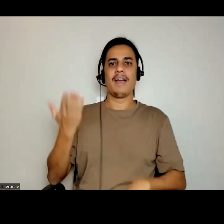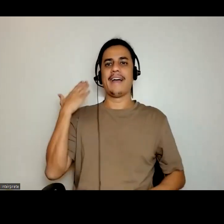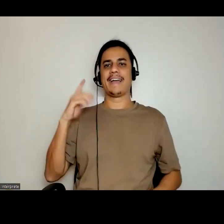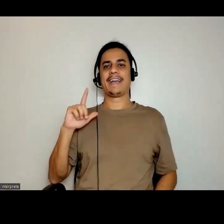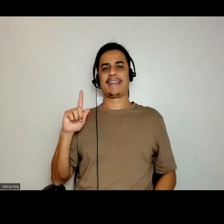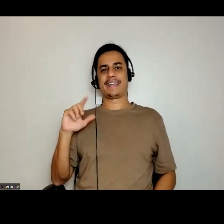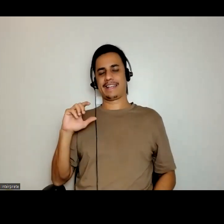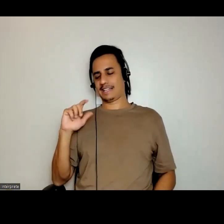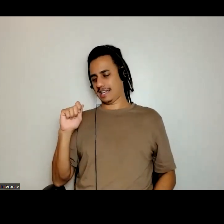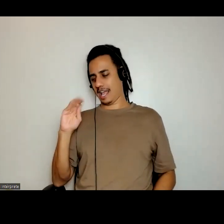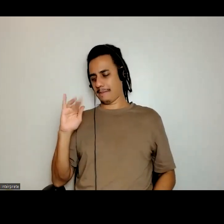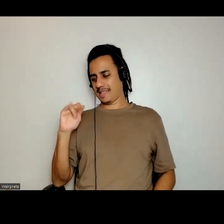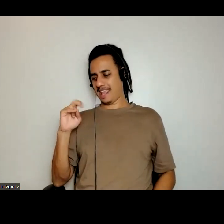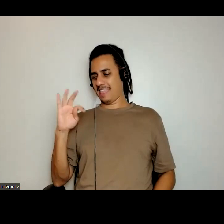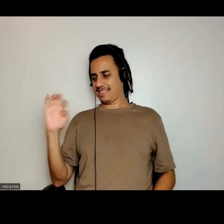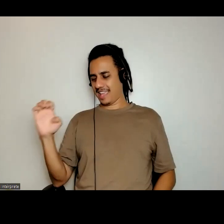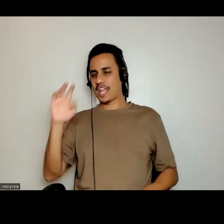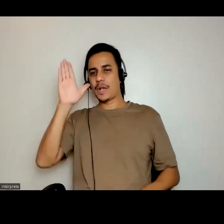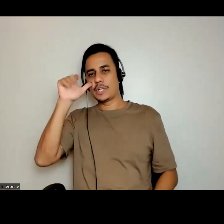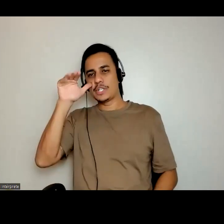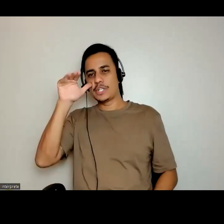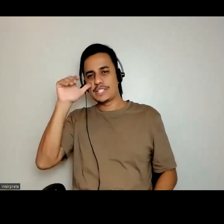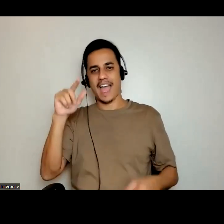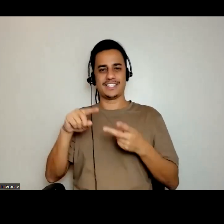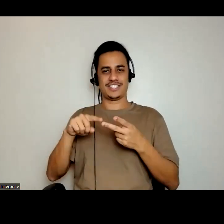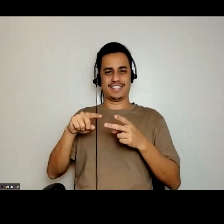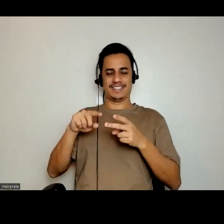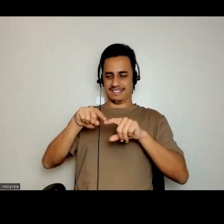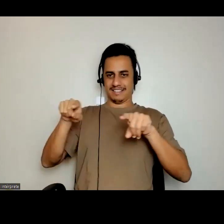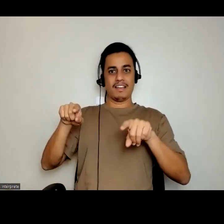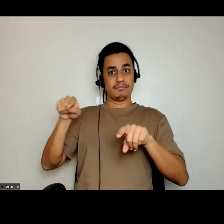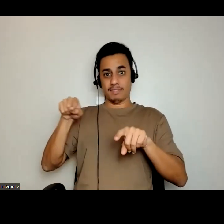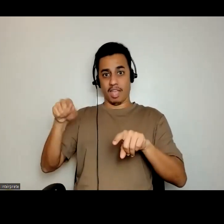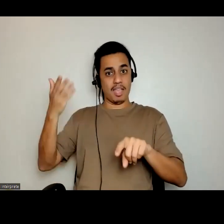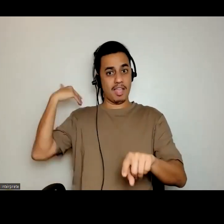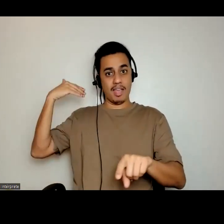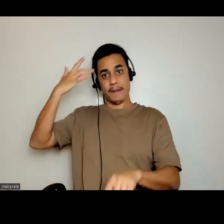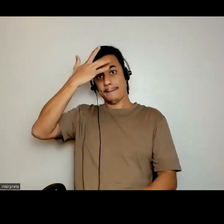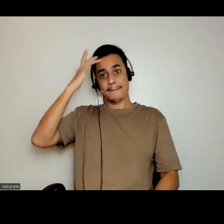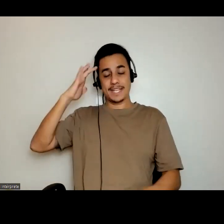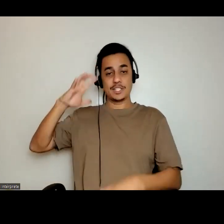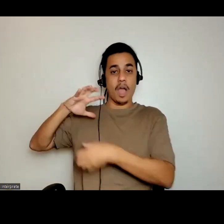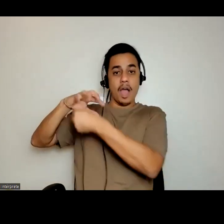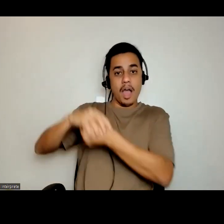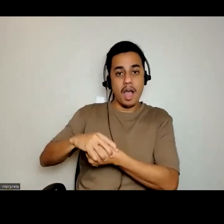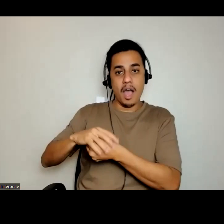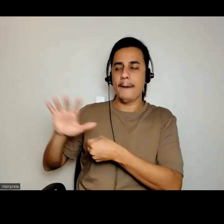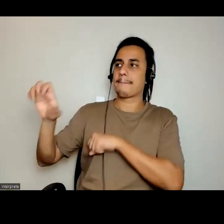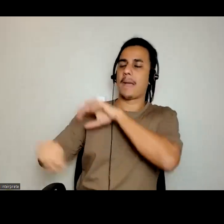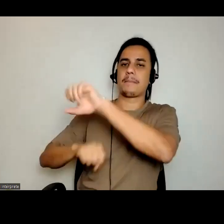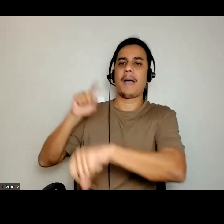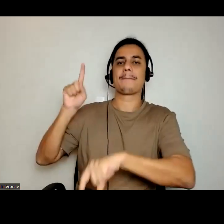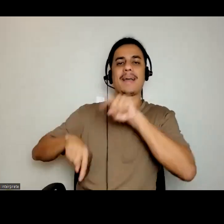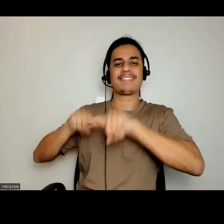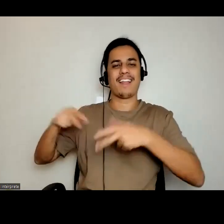as exposições universais que geraram os museus que a gente tem hoje? Era o espólio que os colonizadores faziam nas suas viagens, guardavam e diziam,